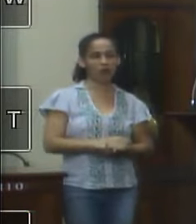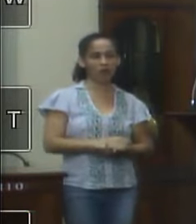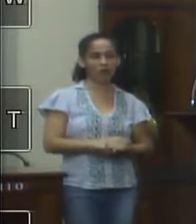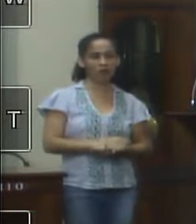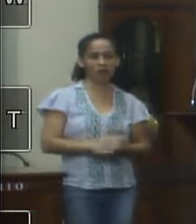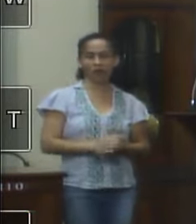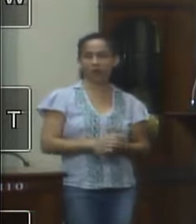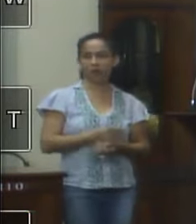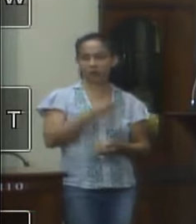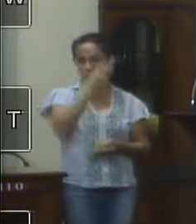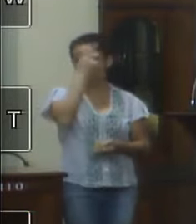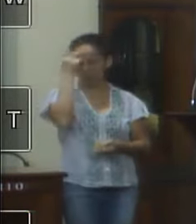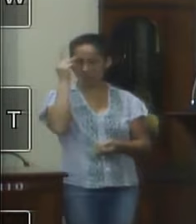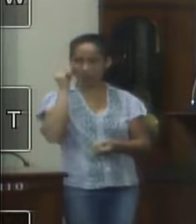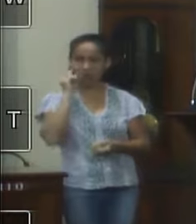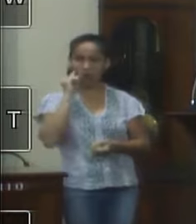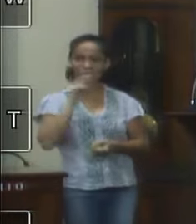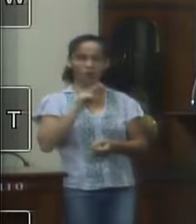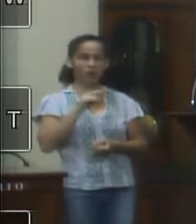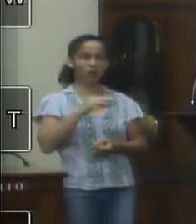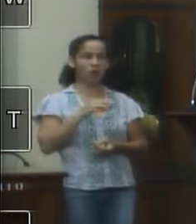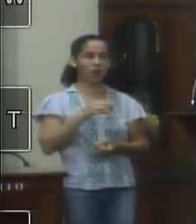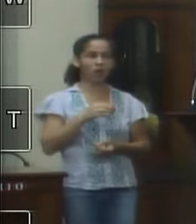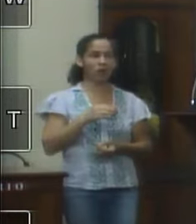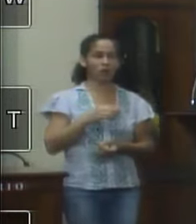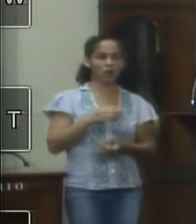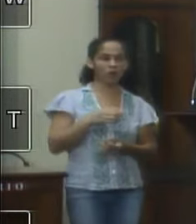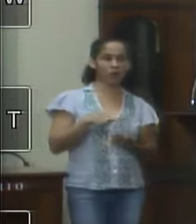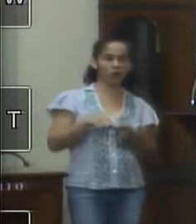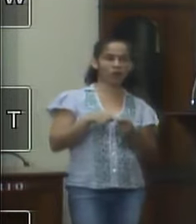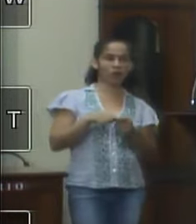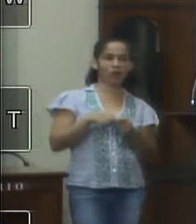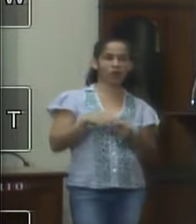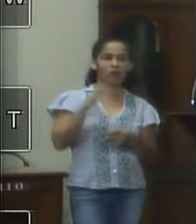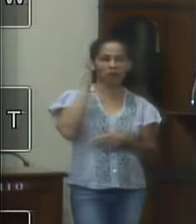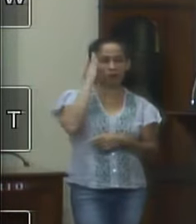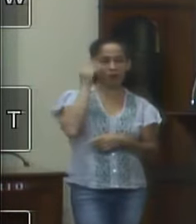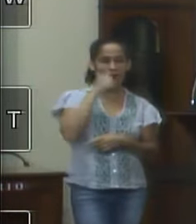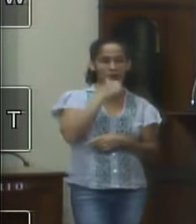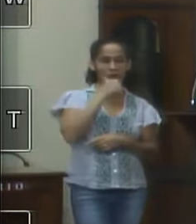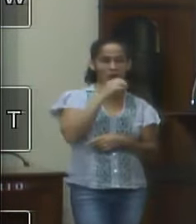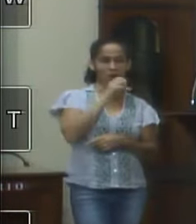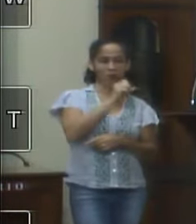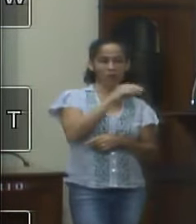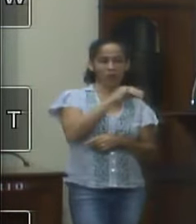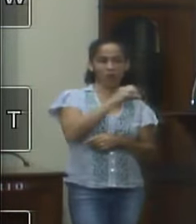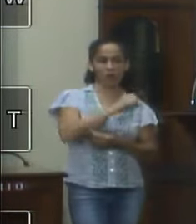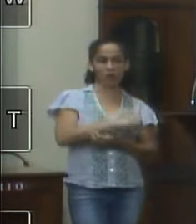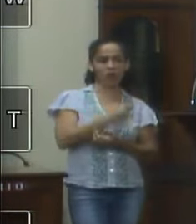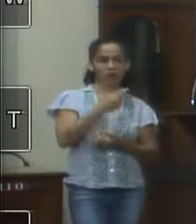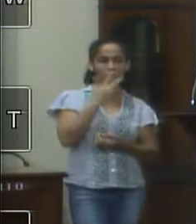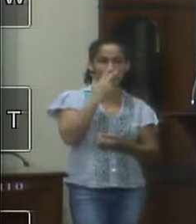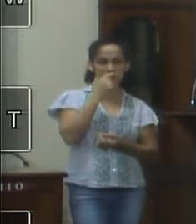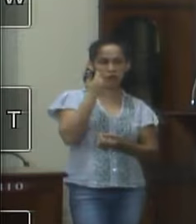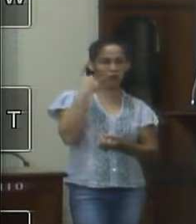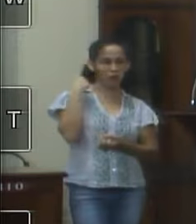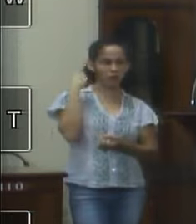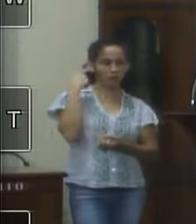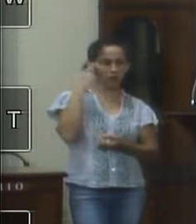junta para poder ver a sanidade mental dessa Sônia dentro